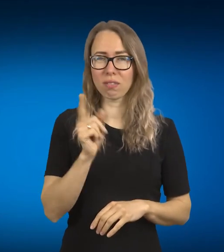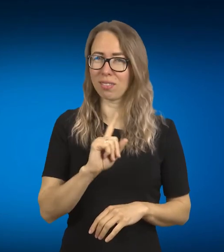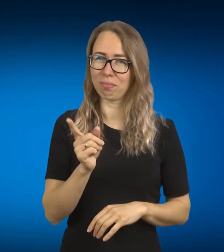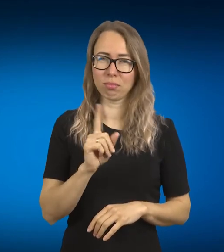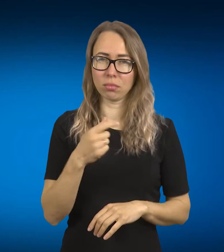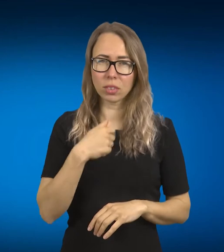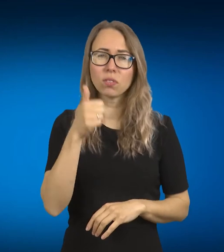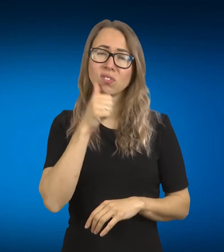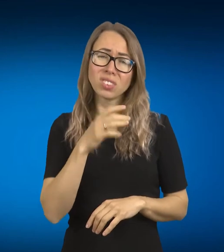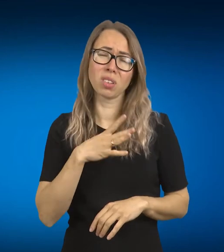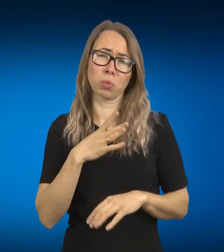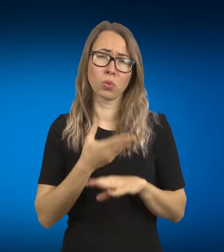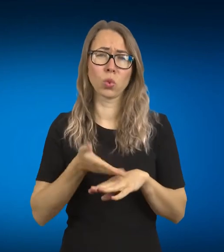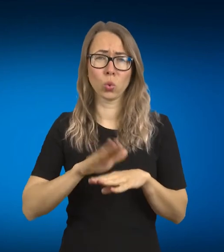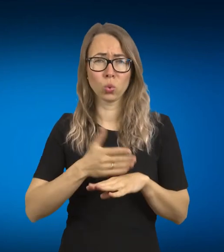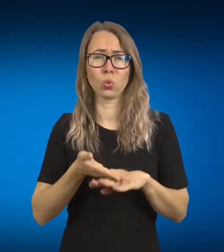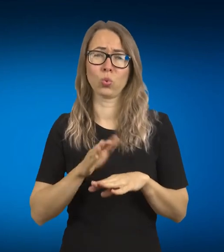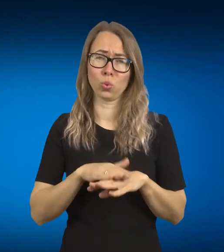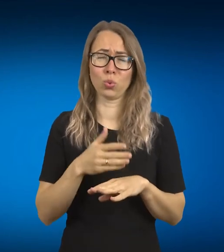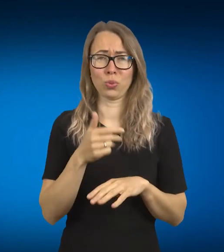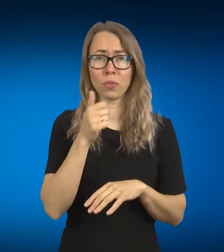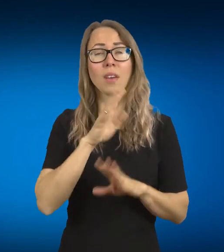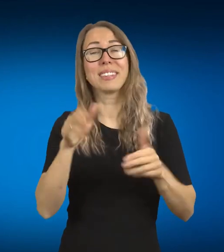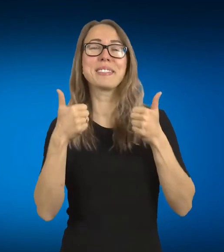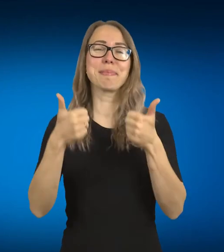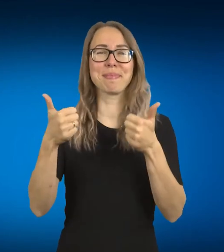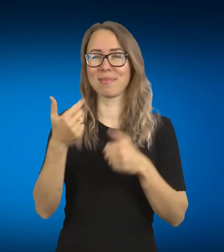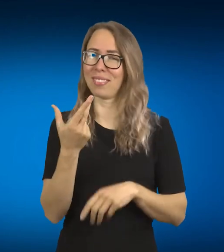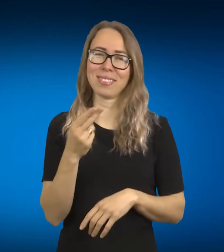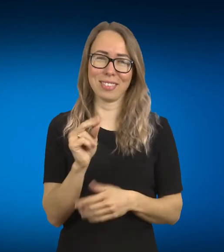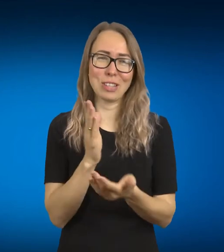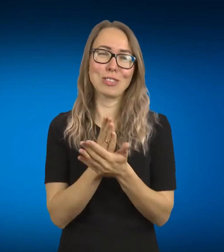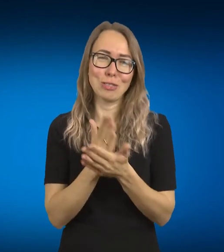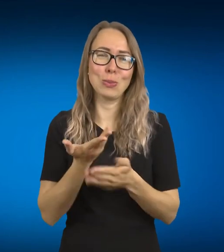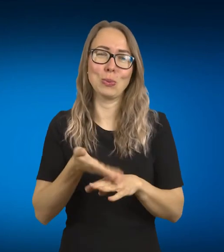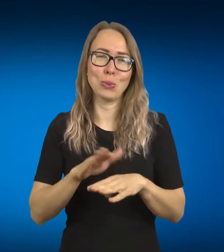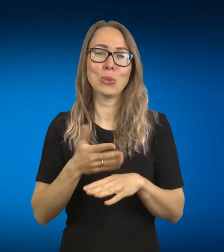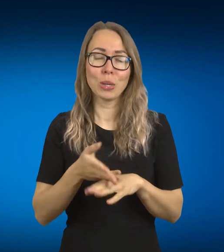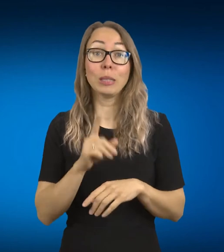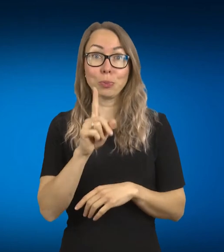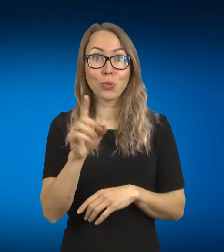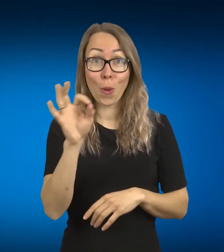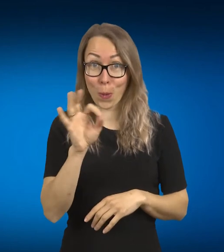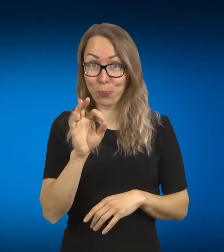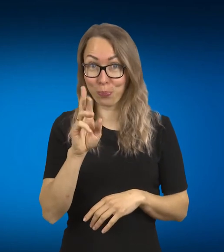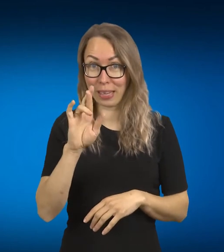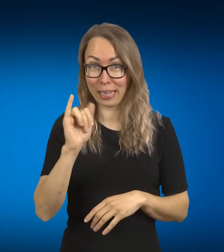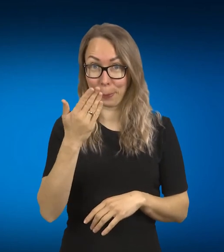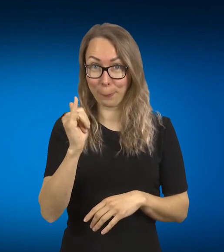gerai ir faimai. Tai kalbant apie rimi, vat, įvardinsiu mūsų partneriai, jie